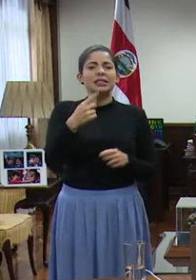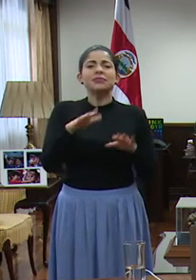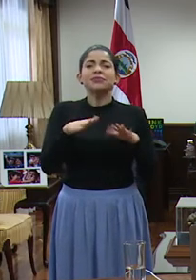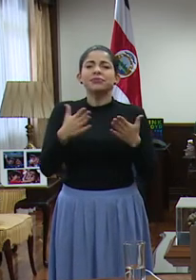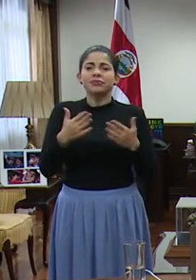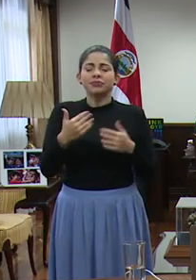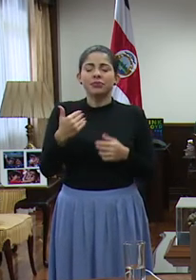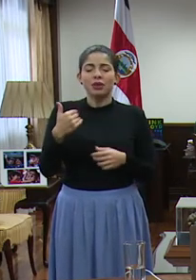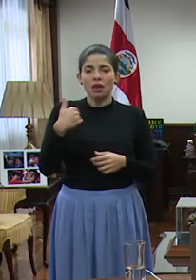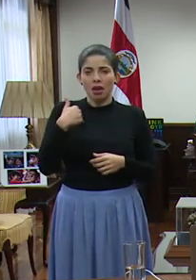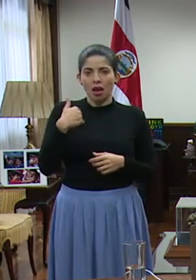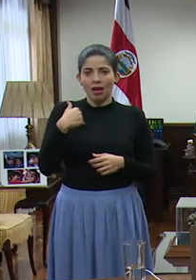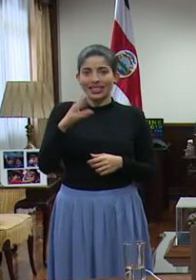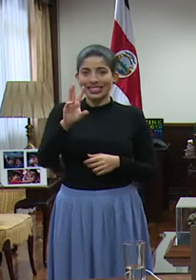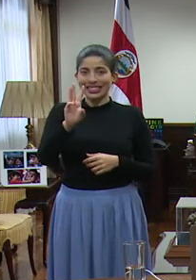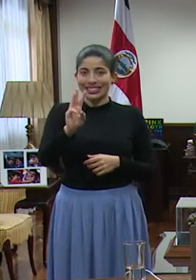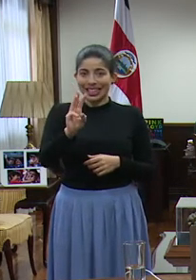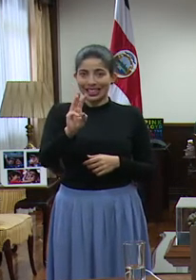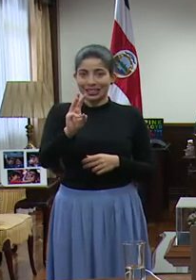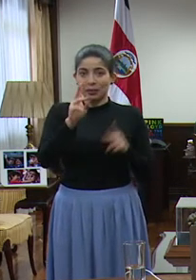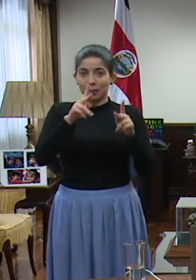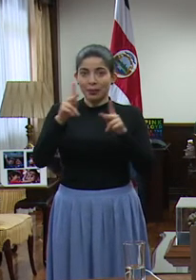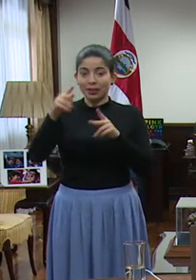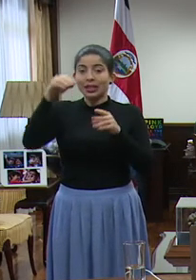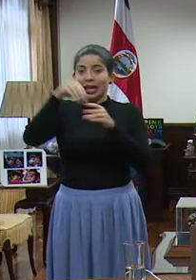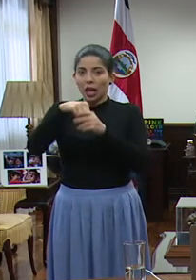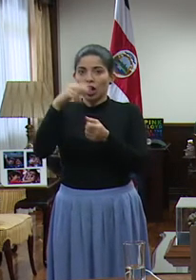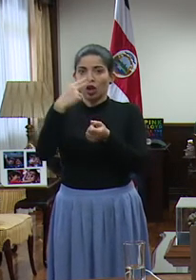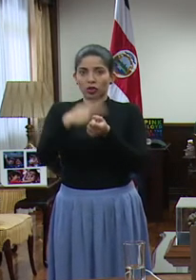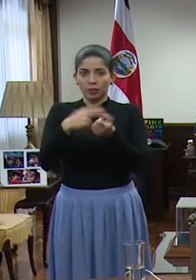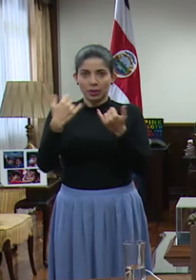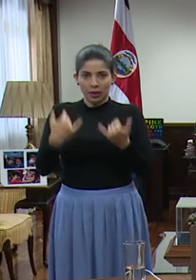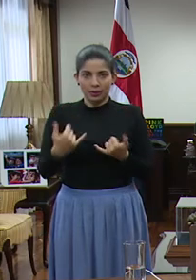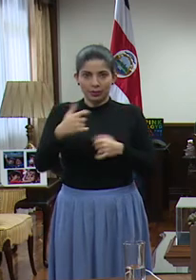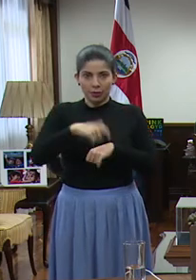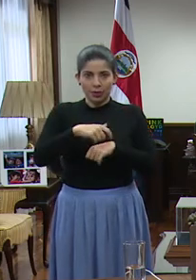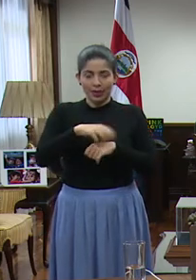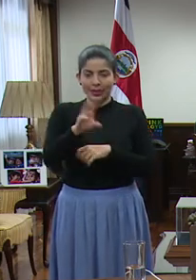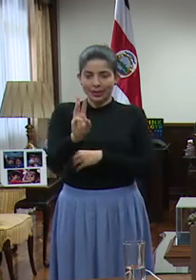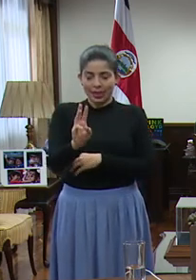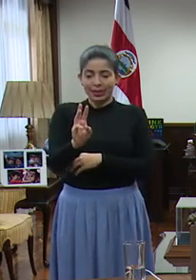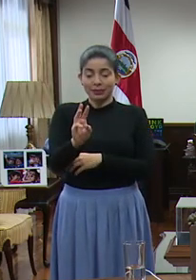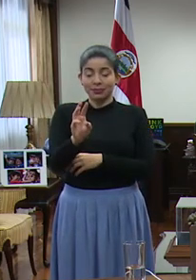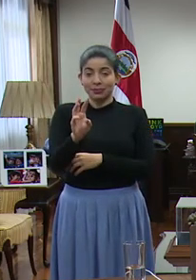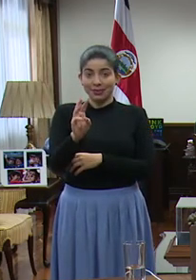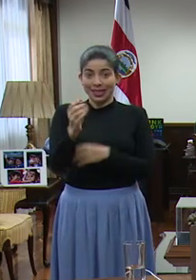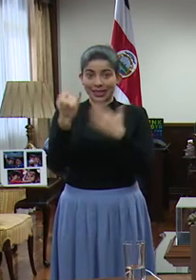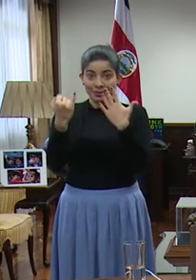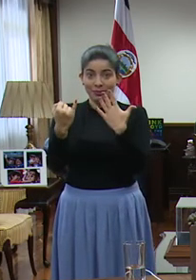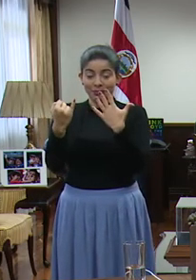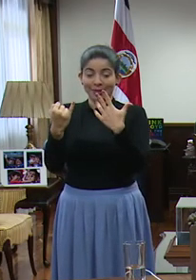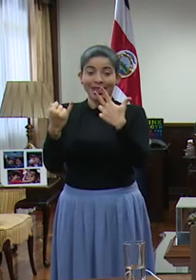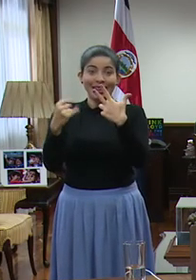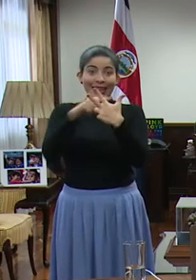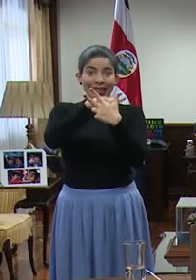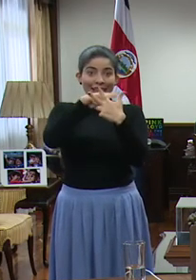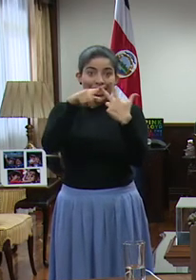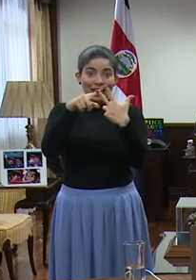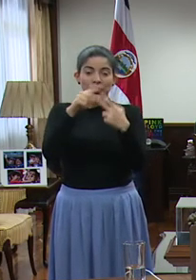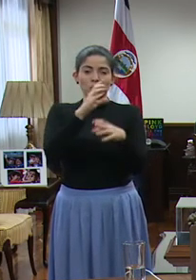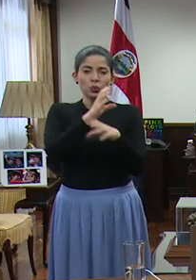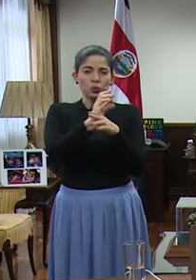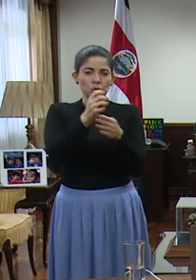tenemos seis personas hospitalizadas en este momento. Tres de estas personas están en cuidado